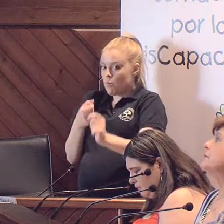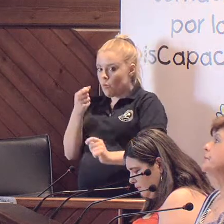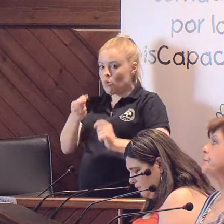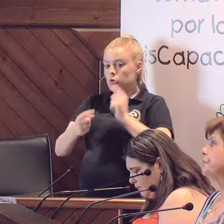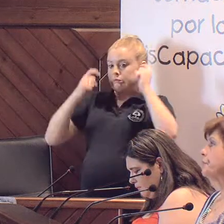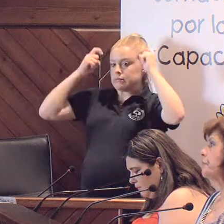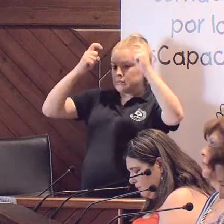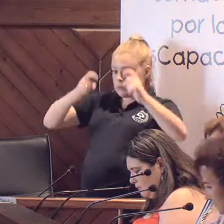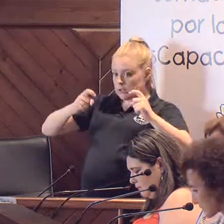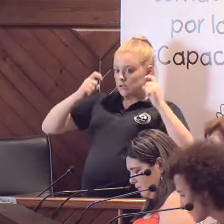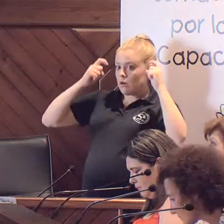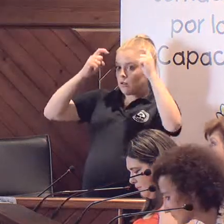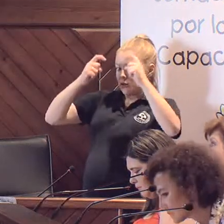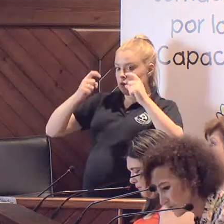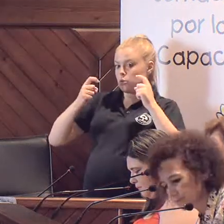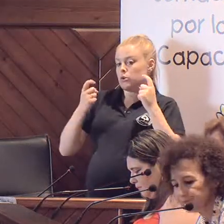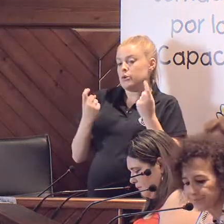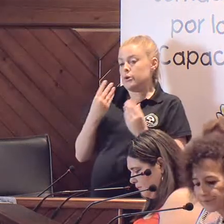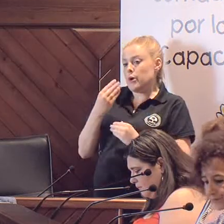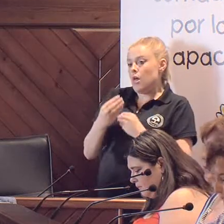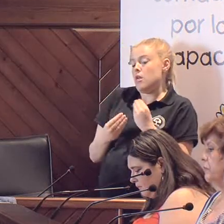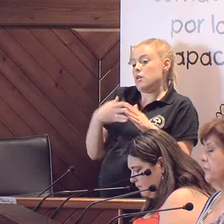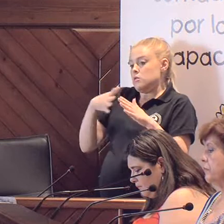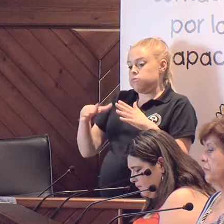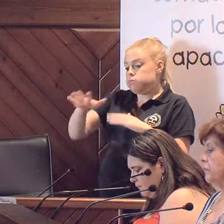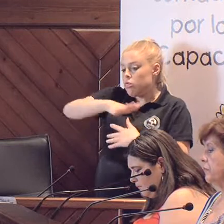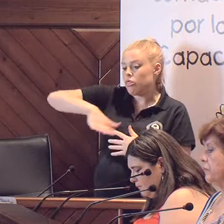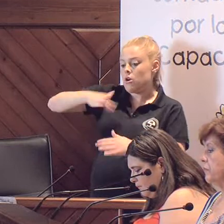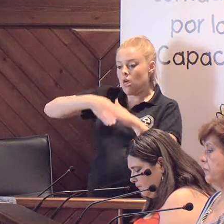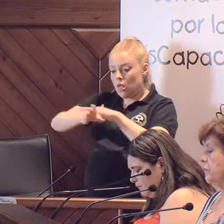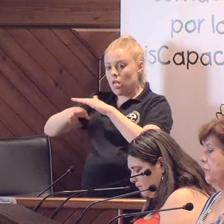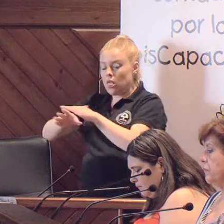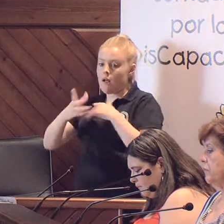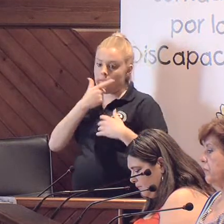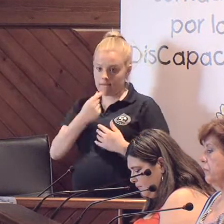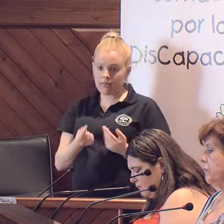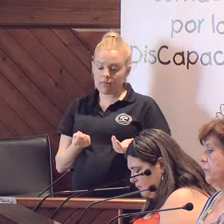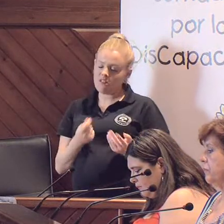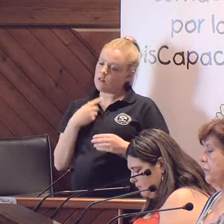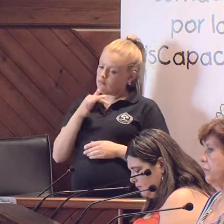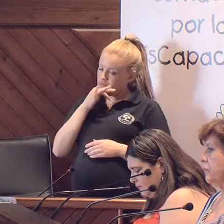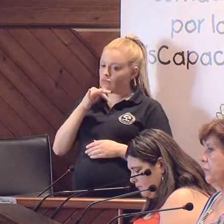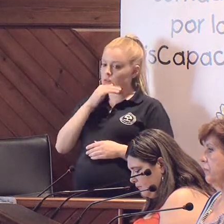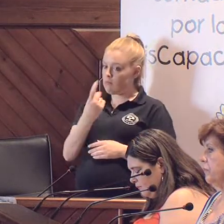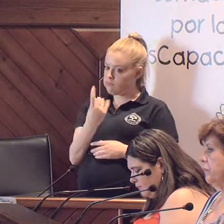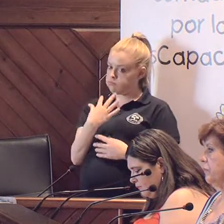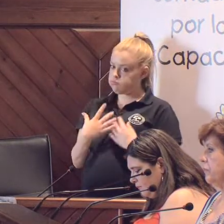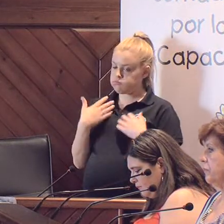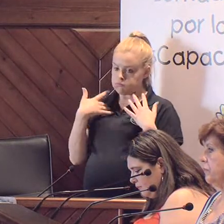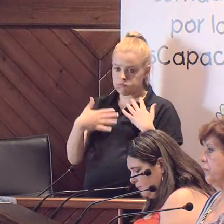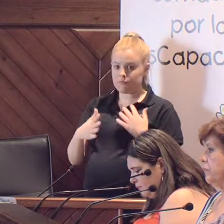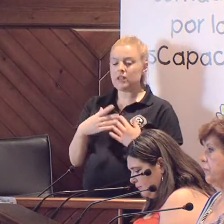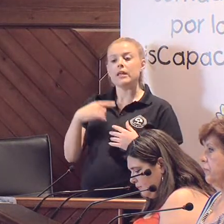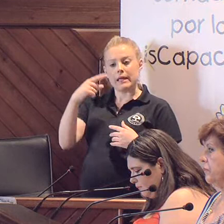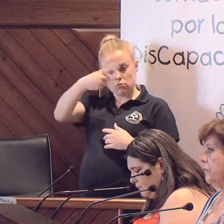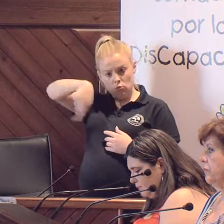hacer accesibles muchas zonas que antes no lo eran, ¿eh? Pero todavía nos queda mucho por hacer, Y eso nos hay por nosotros. Y que también queremos